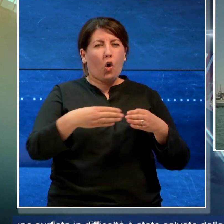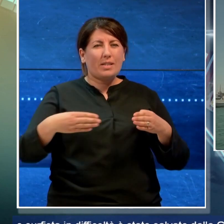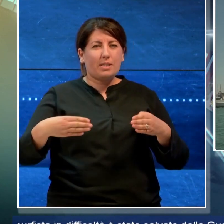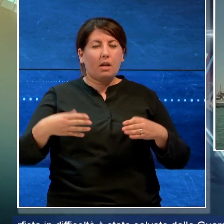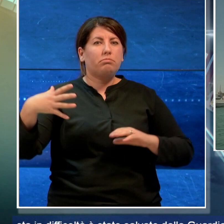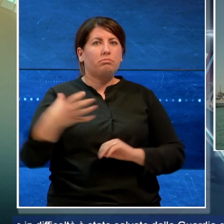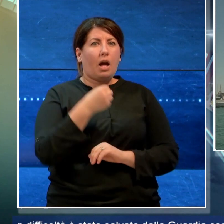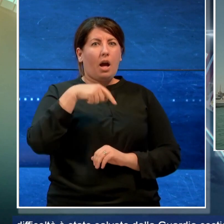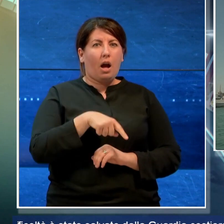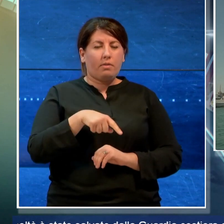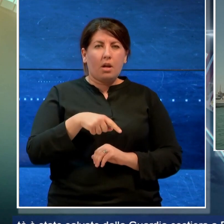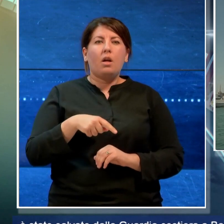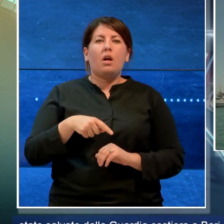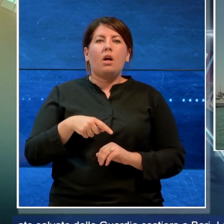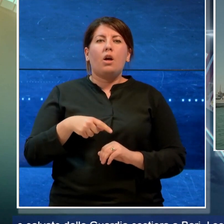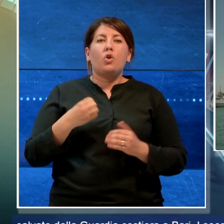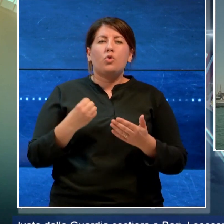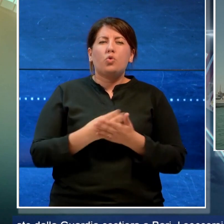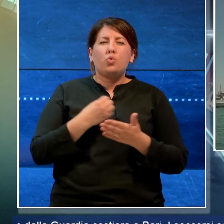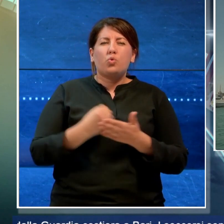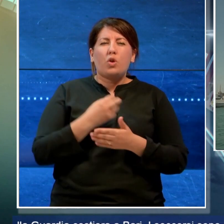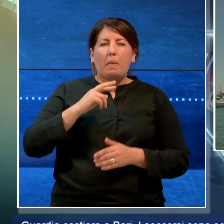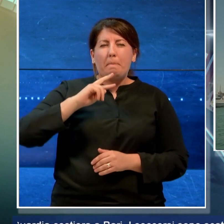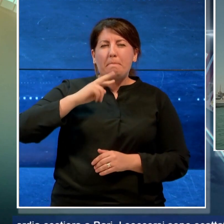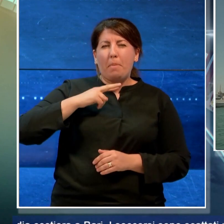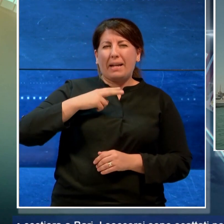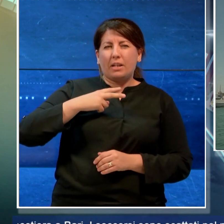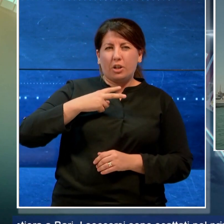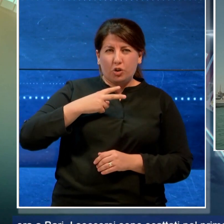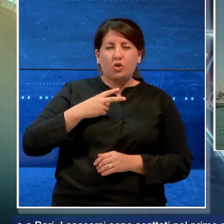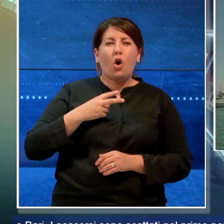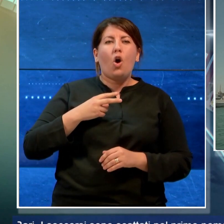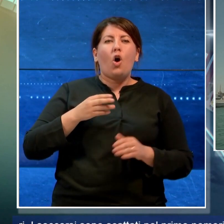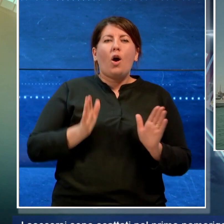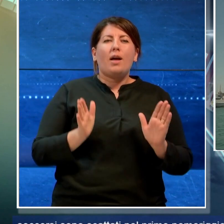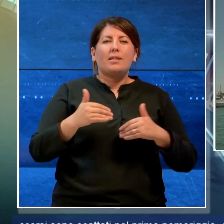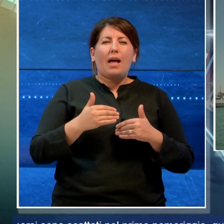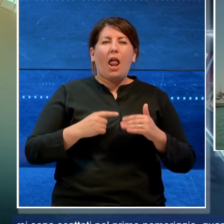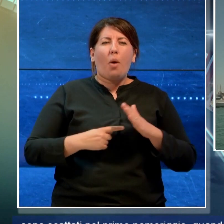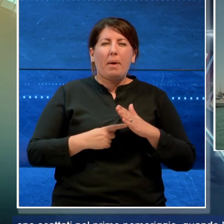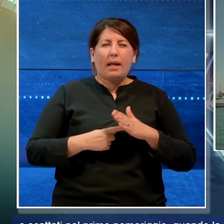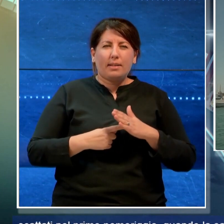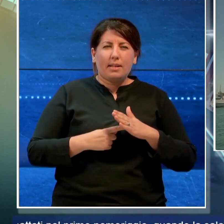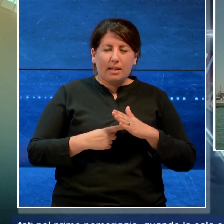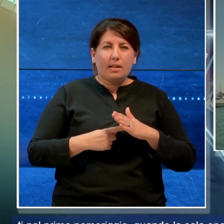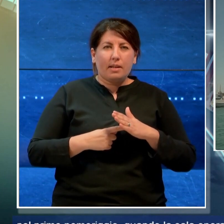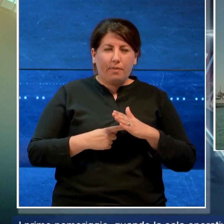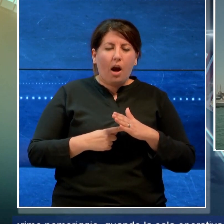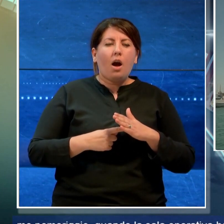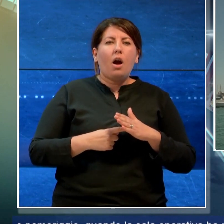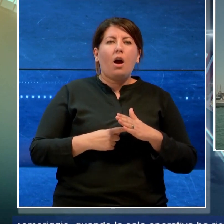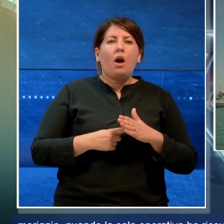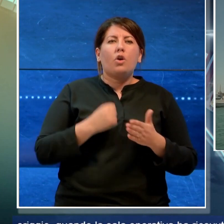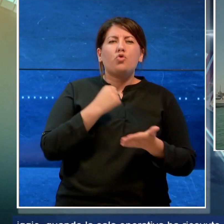soccorsi sono scattati nel primo pomeriggio quando la sala operativa ha ricevuto tramite